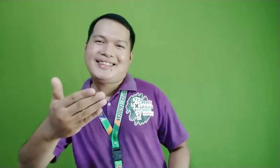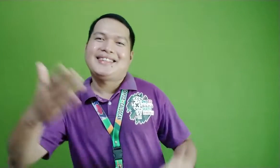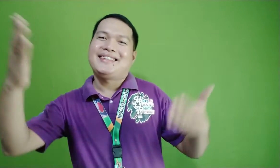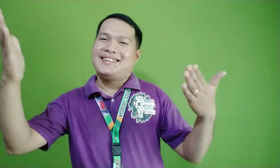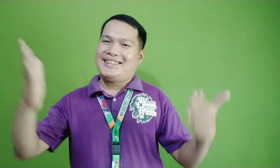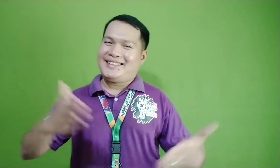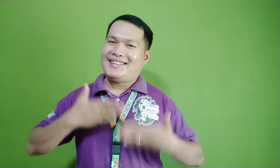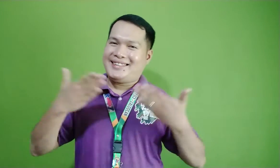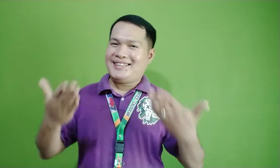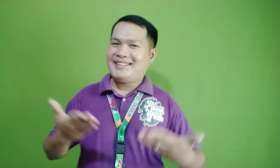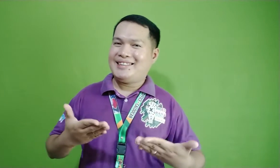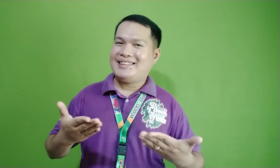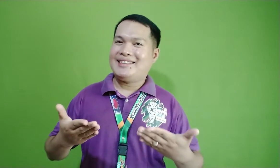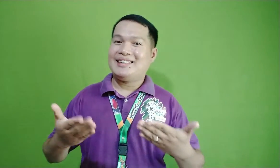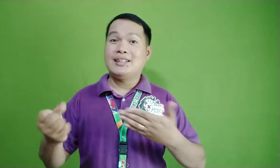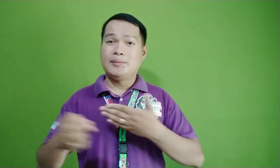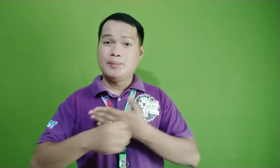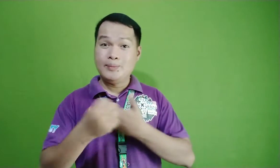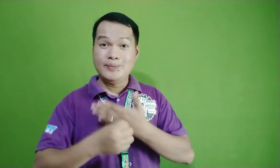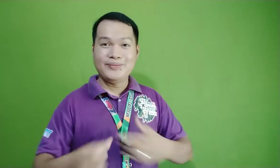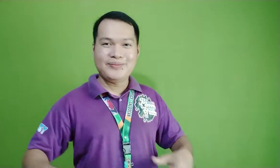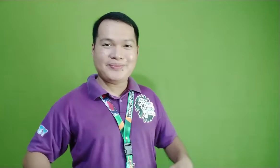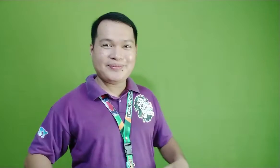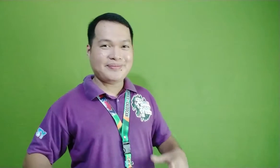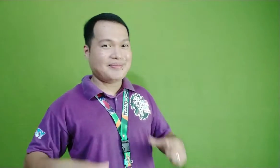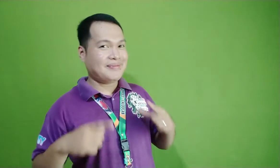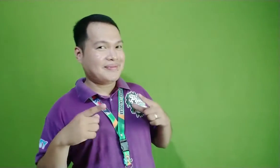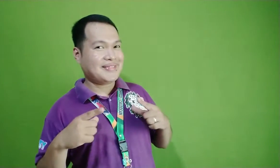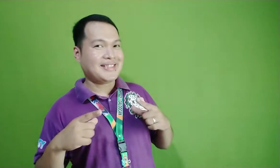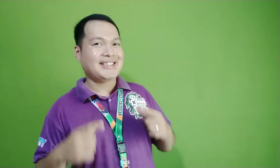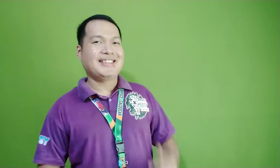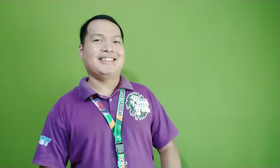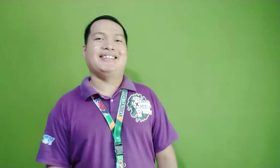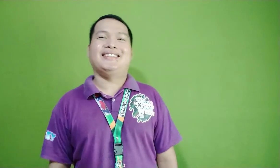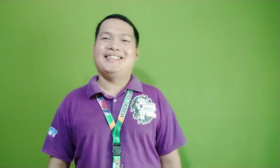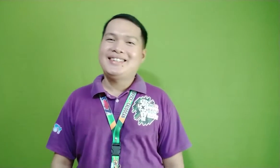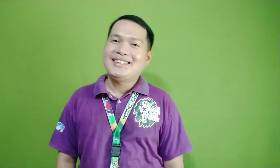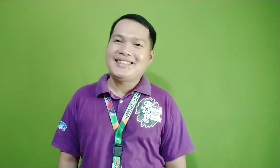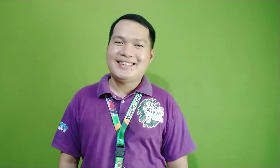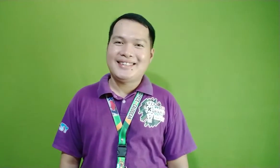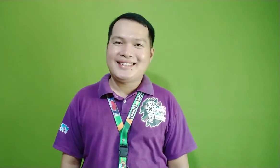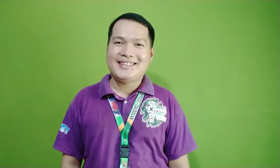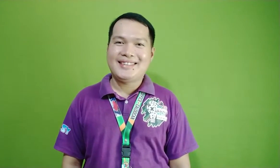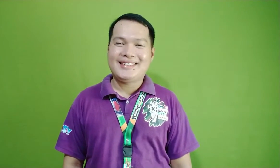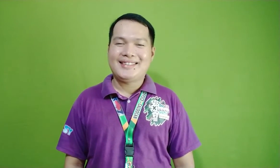Maraming salamat at tayo magiging masaya po simpre ang ating pamumuhay.